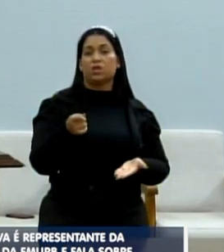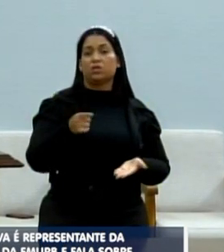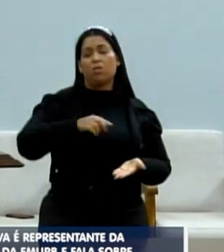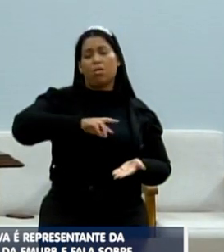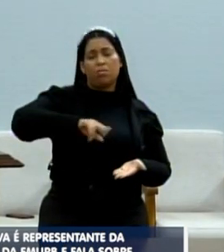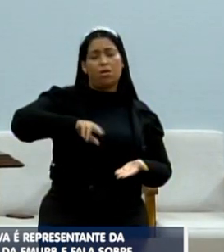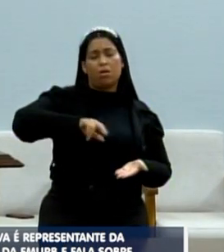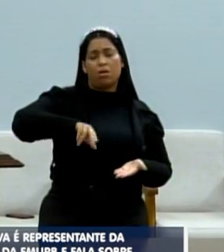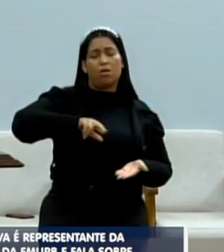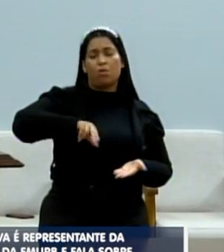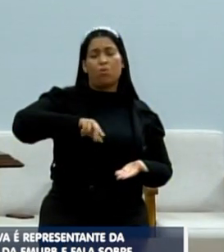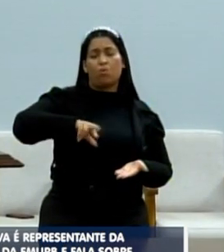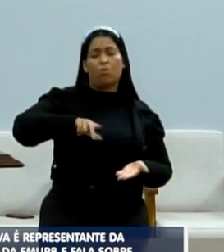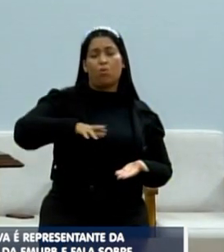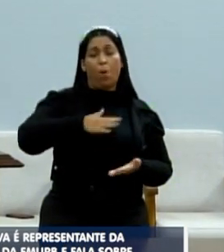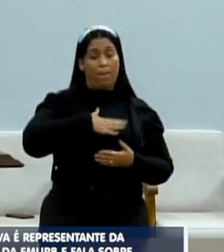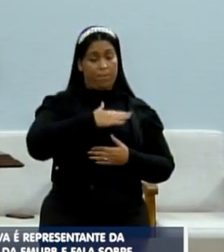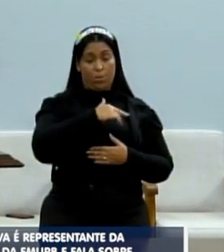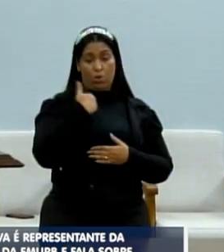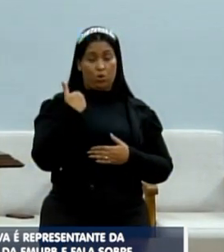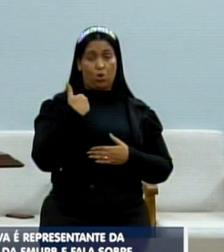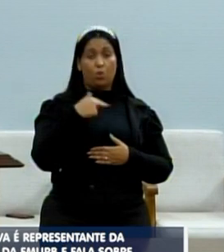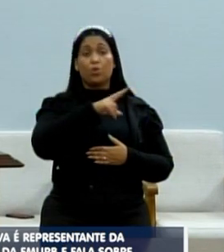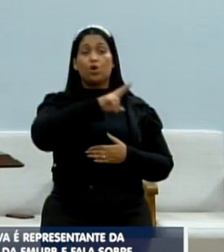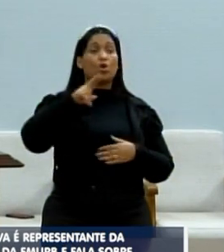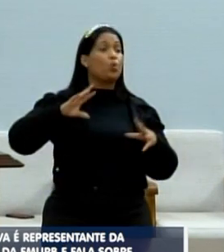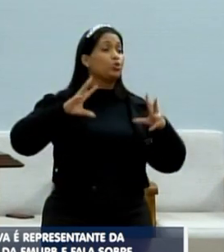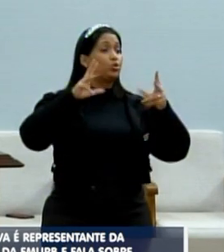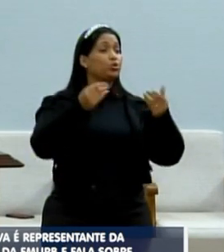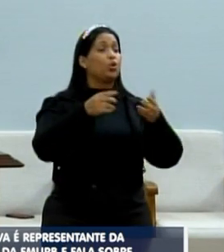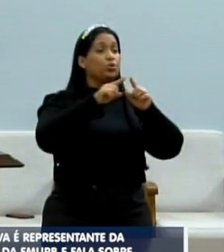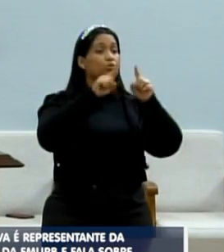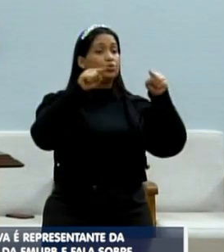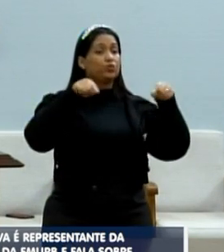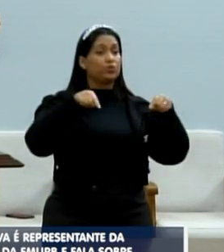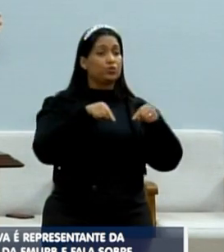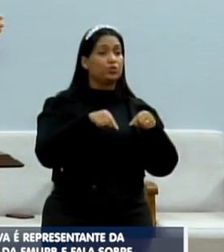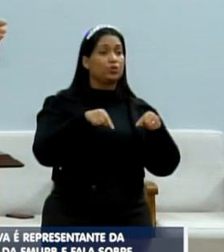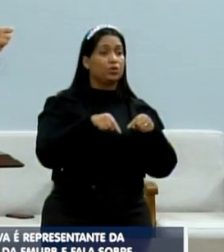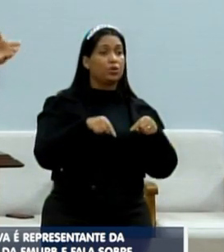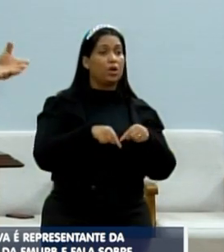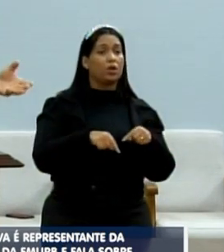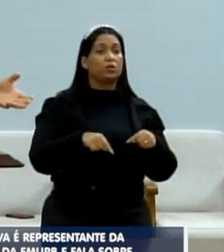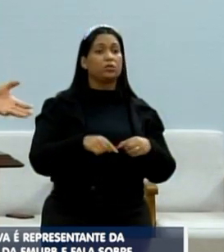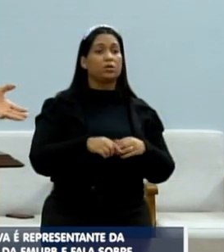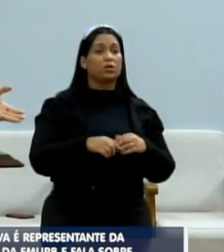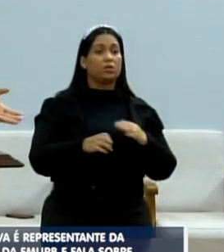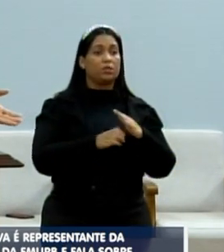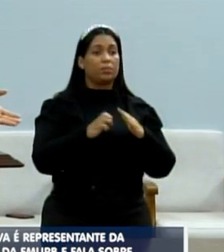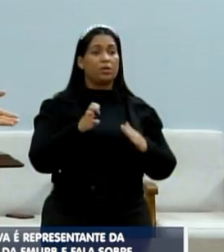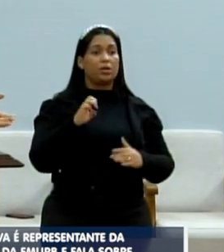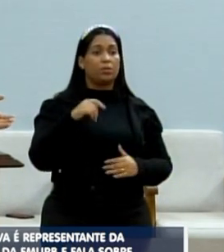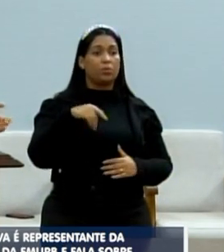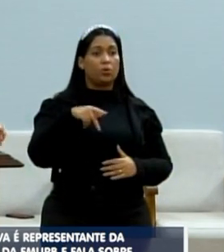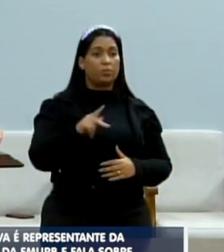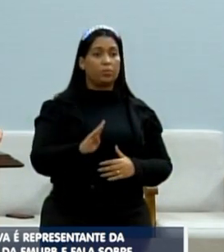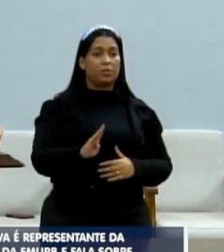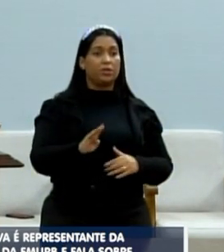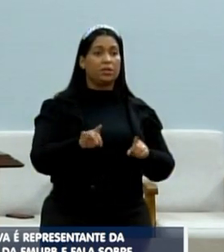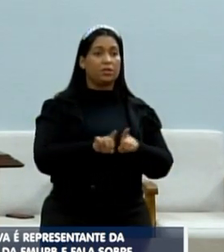no meu nome, eu estou pedindo no nome de todos os funcionários aqui da EMURB. e da população também,